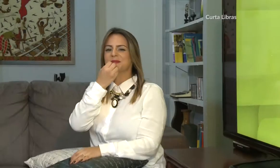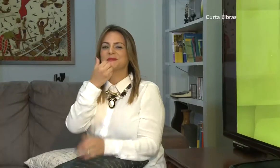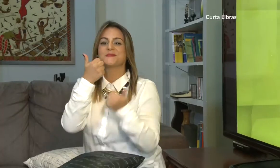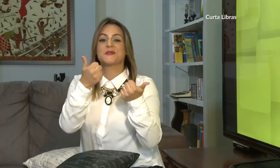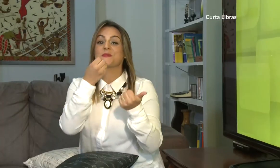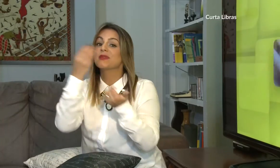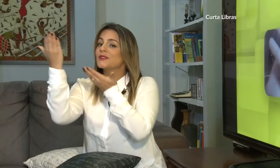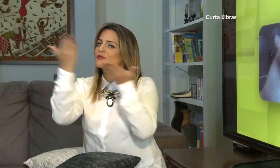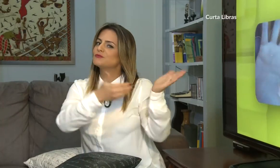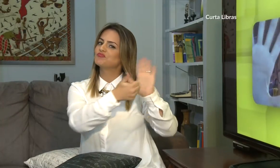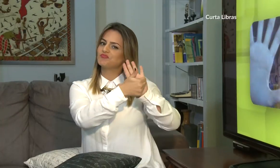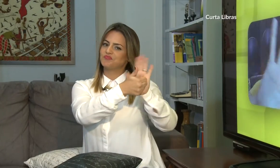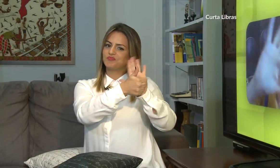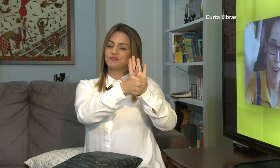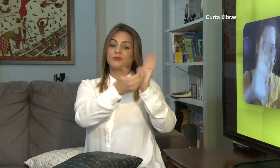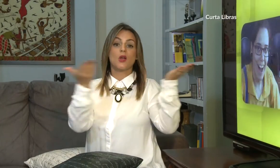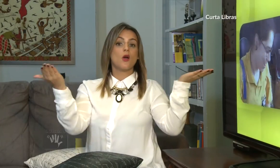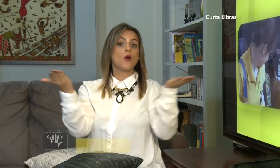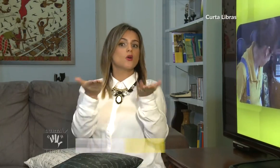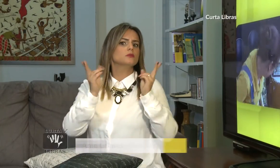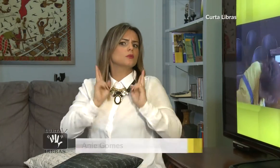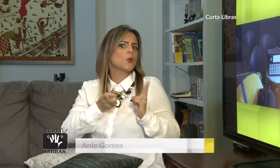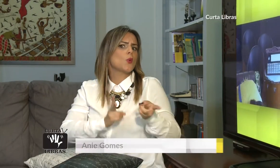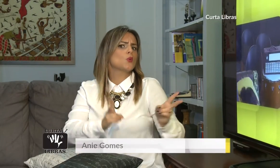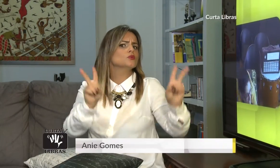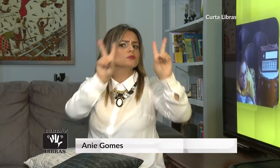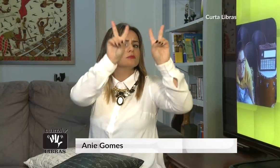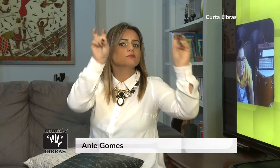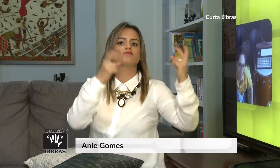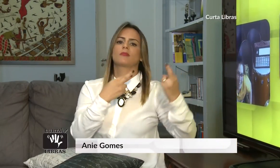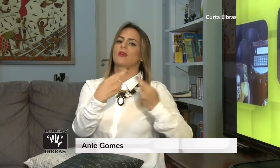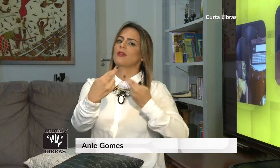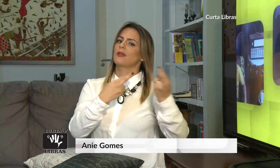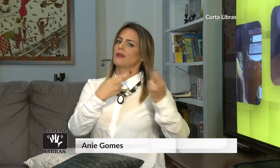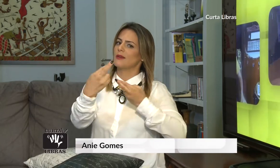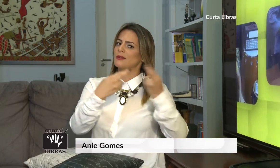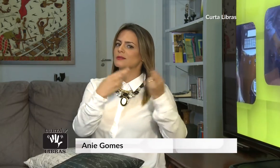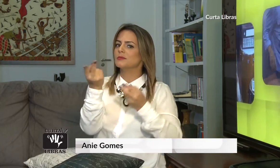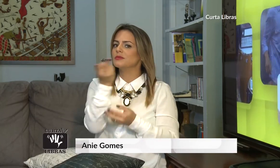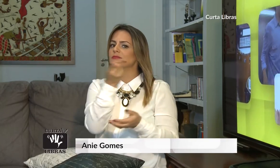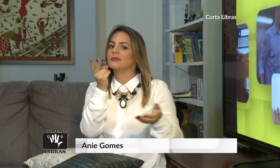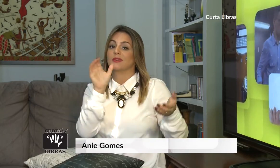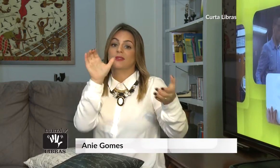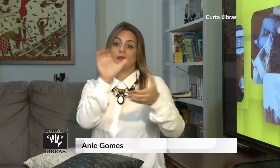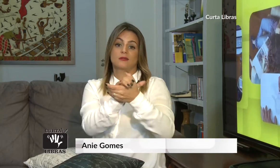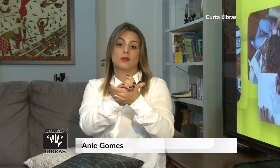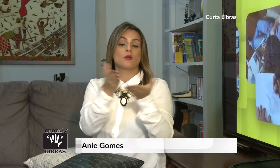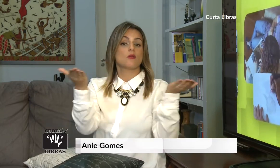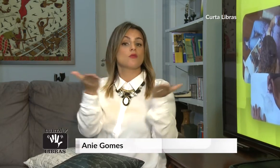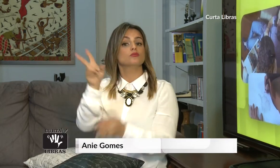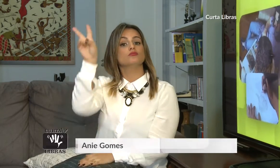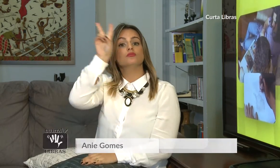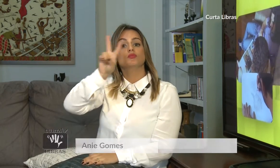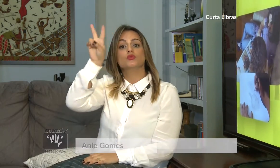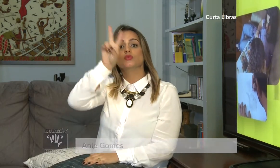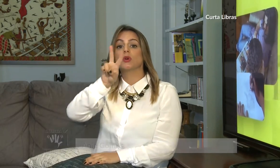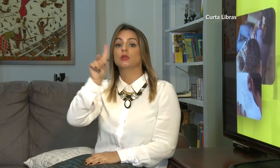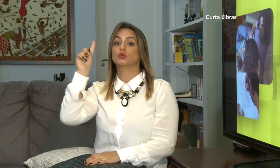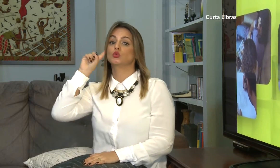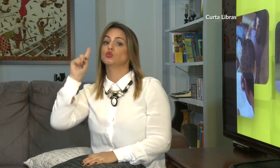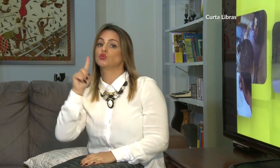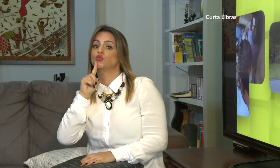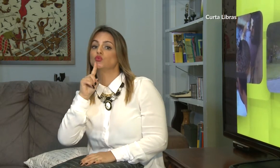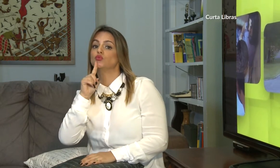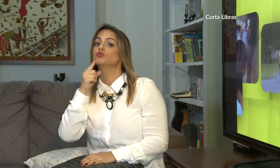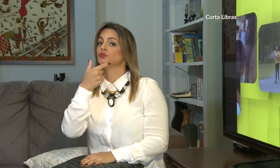Olá, bem-vindo ao Curta Libras. No programa de hoje continuaremos no assunto relacionamento, conhecendo um